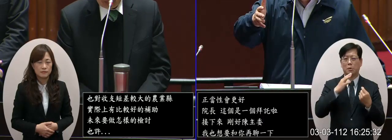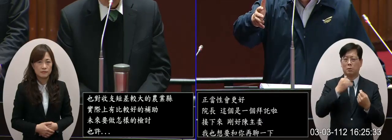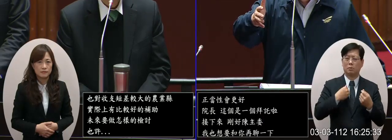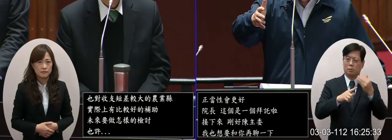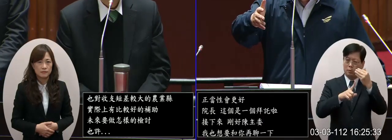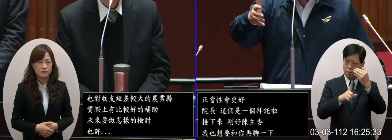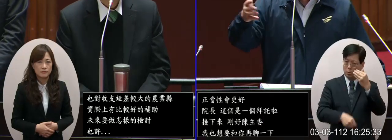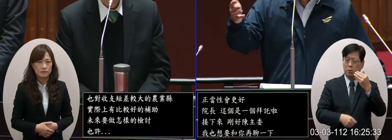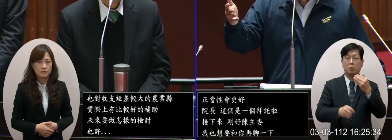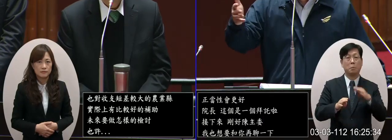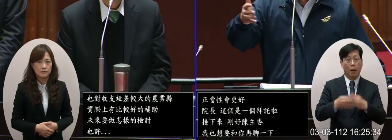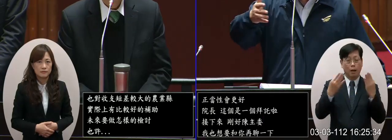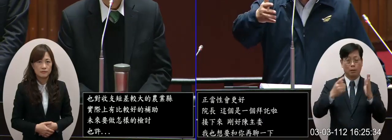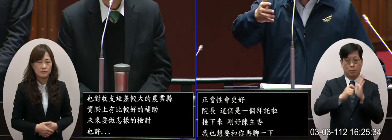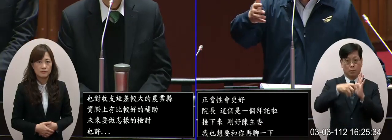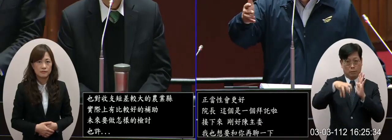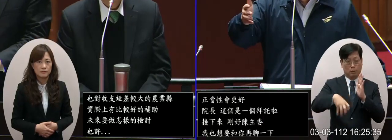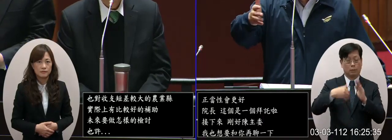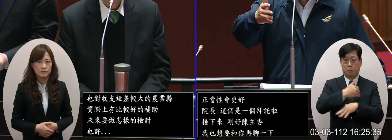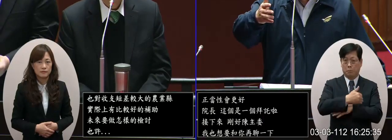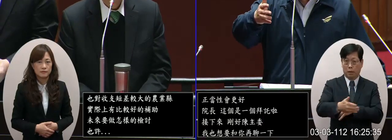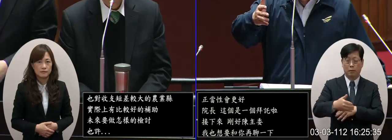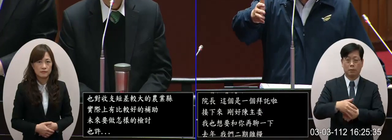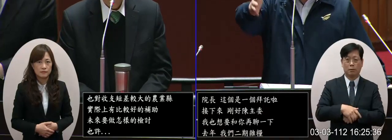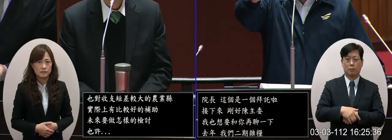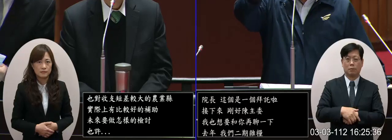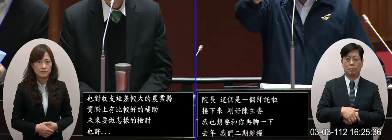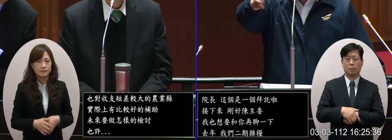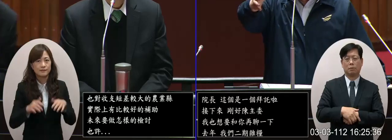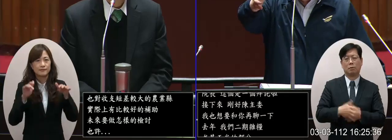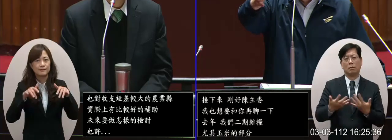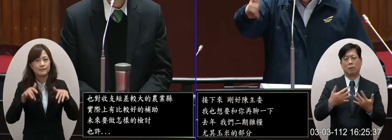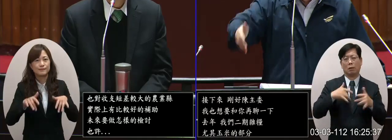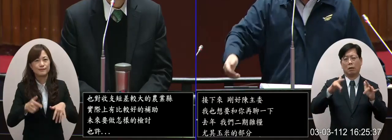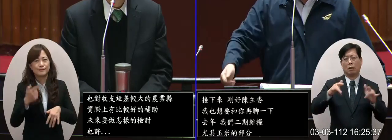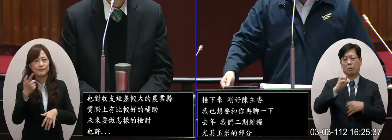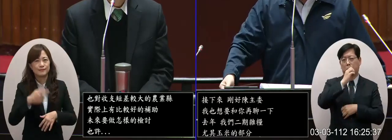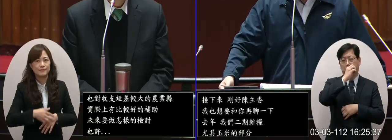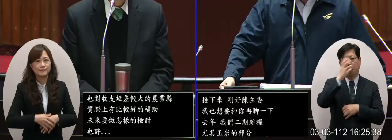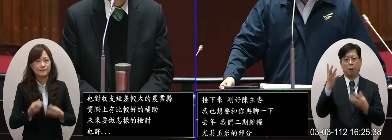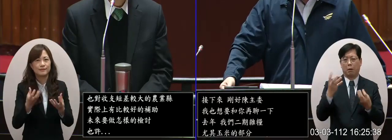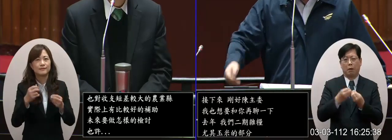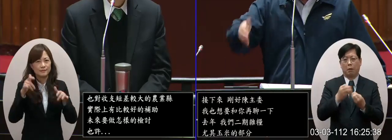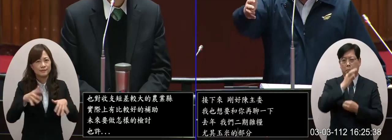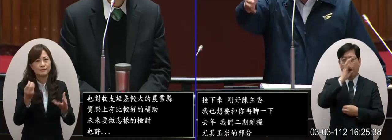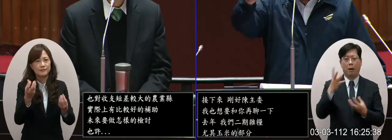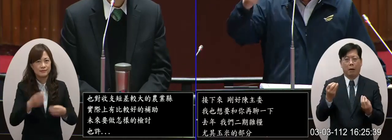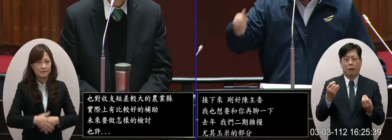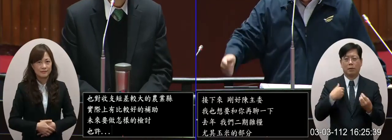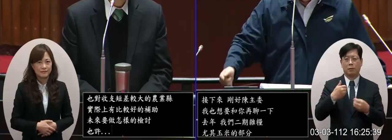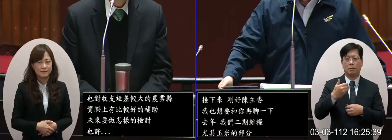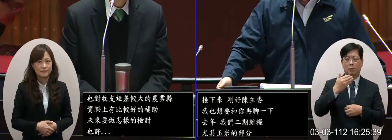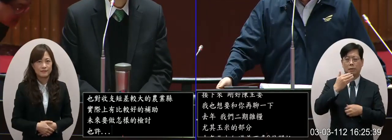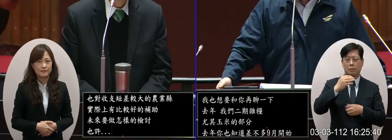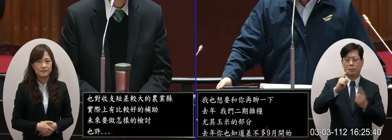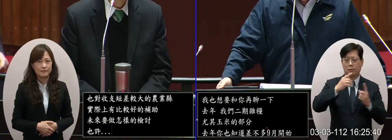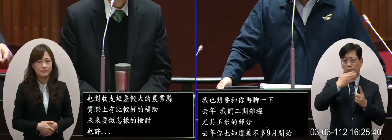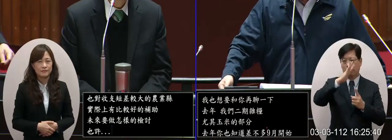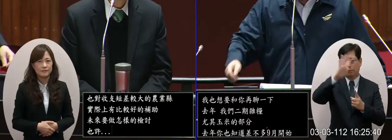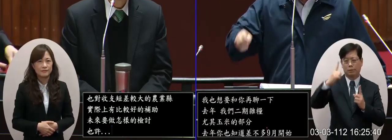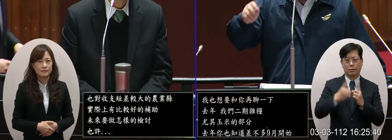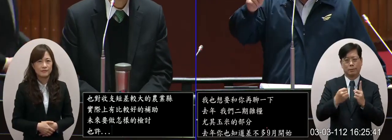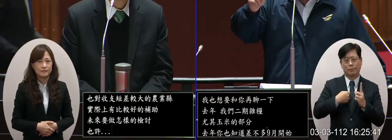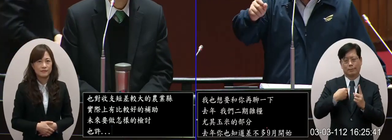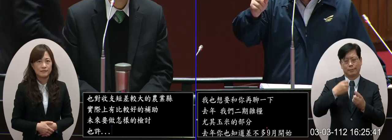九月開始我們咬魚整個都沒有漏好啦一堆貨水就沒有啦這提供白了 算是讓我們客氣啦